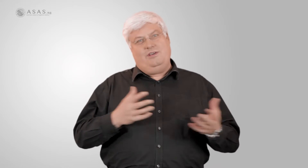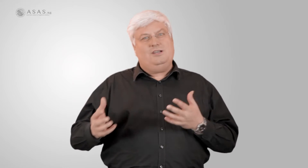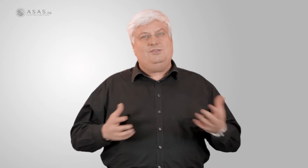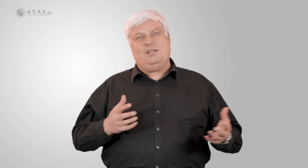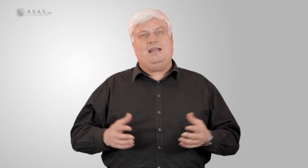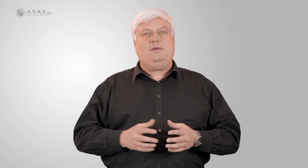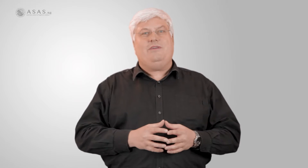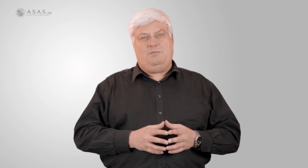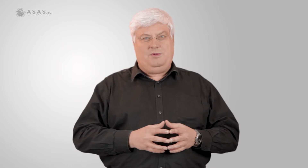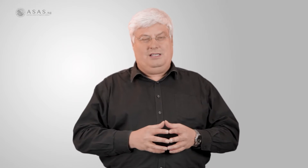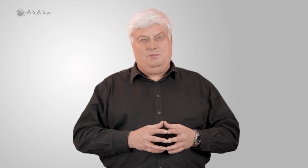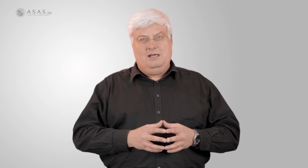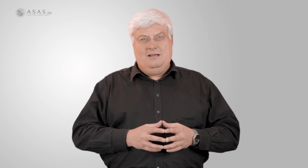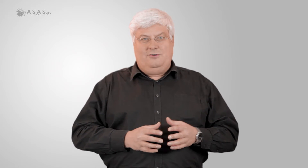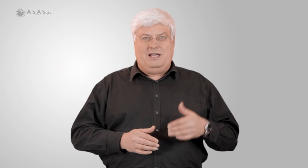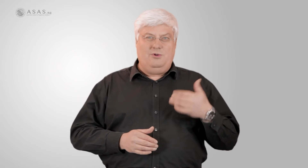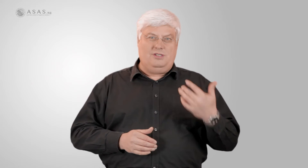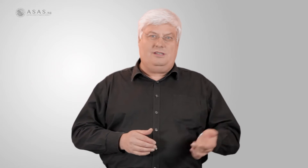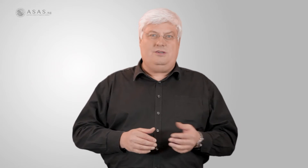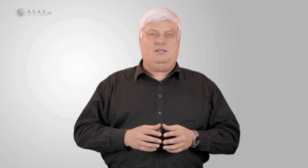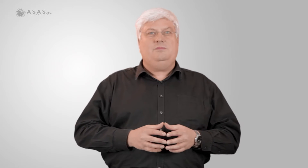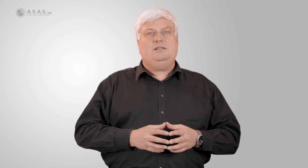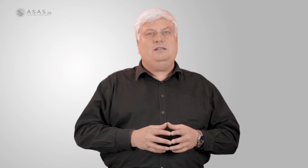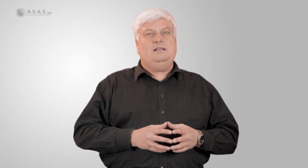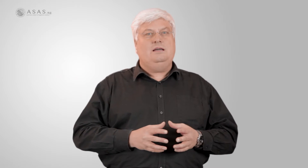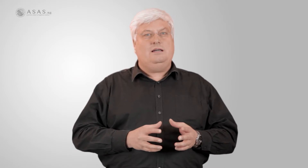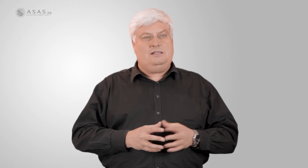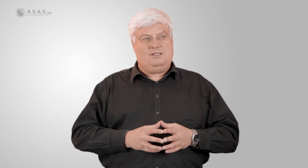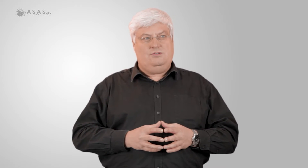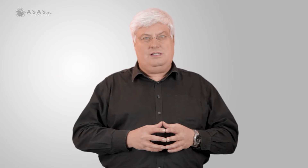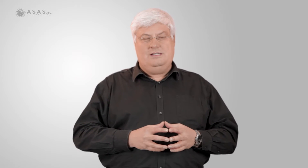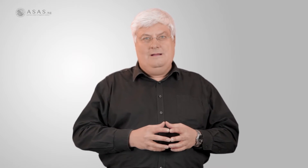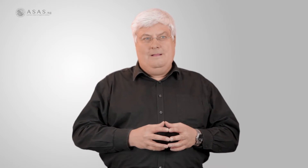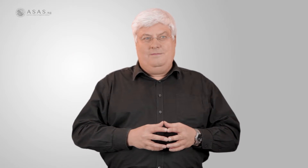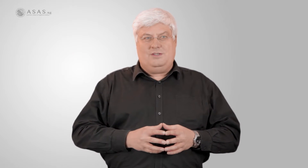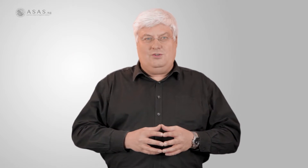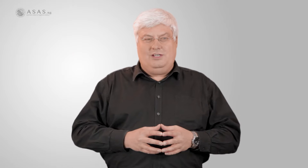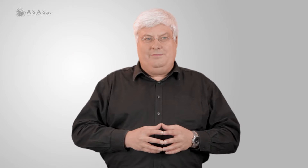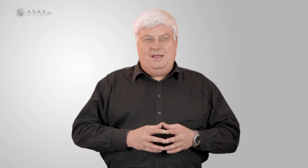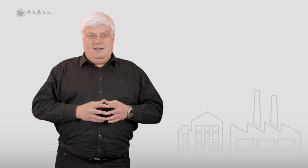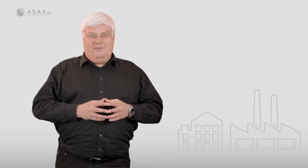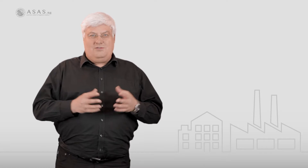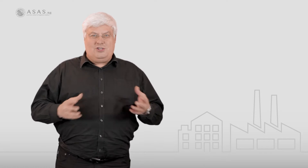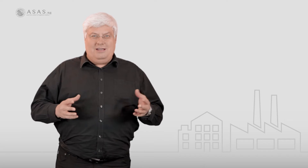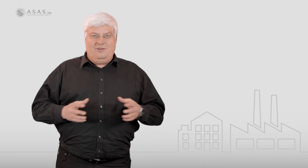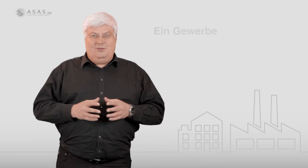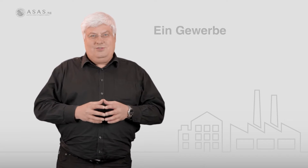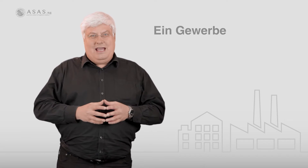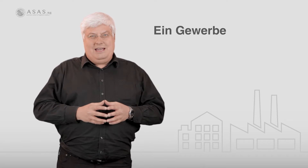wir unter einem Gewerbebetrieb und daher möchte ich das heute mit Ihnen ganz kurz diskutieren. Was verstehen wir unter einem